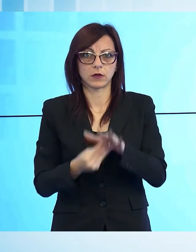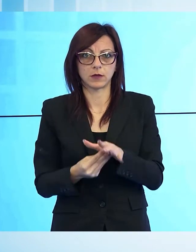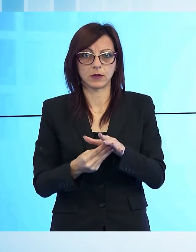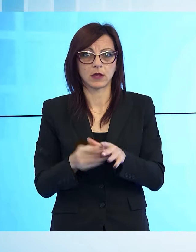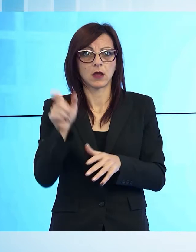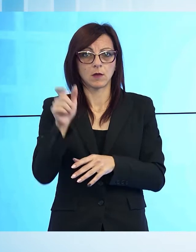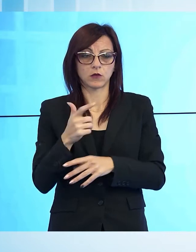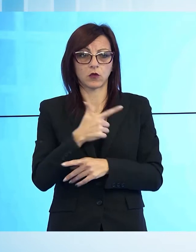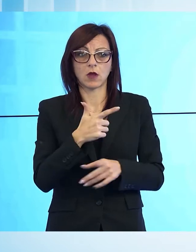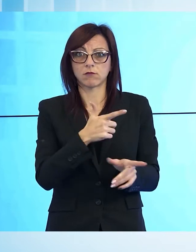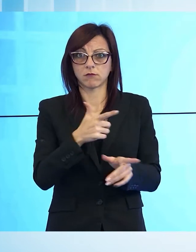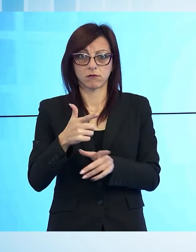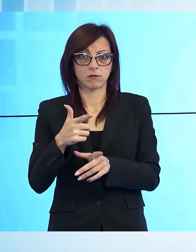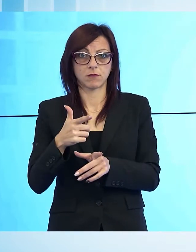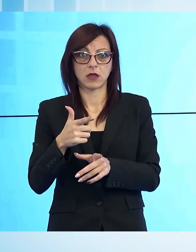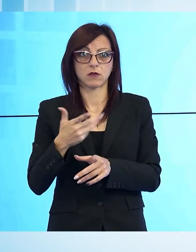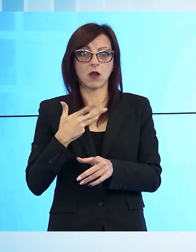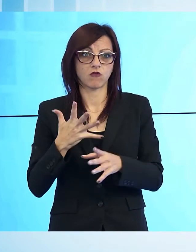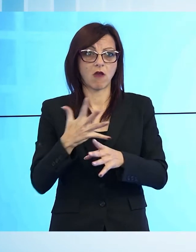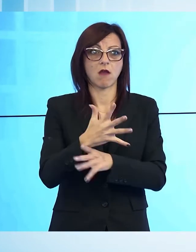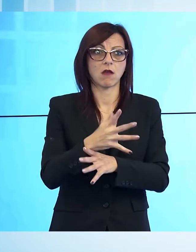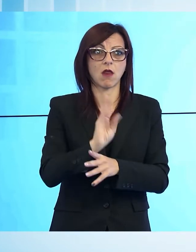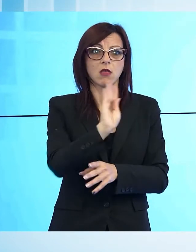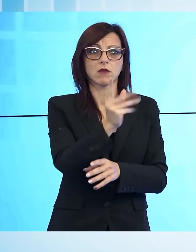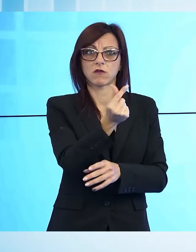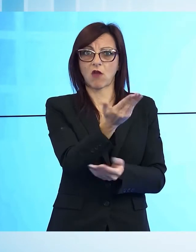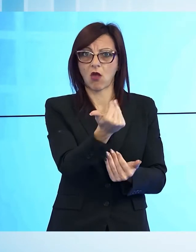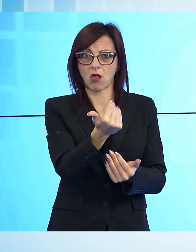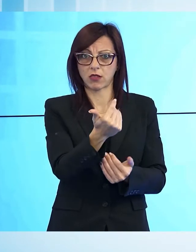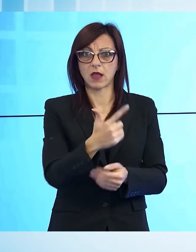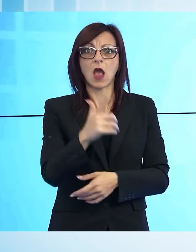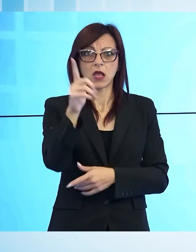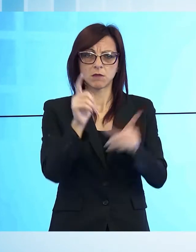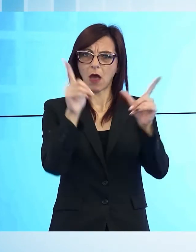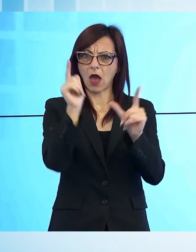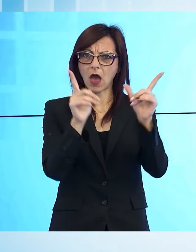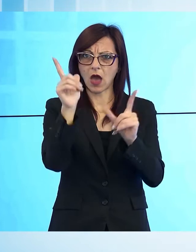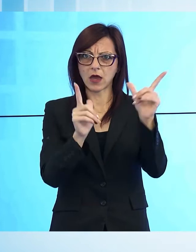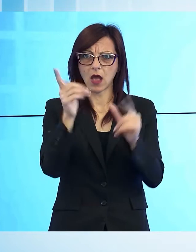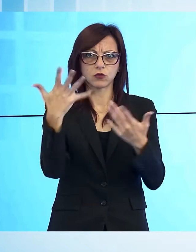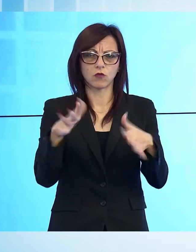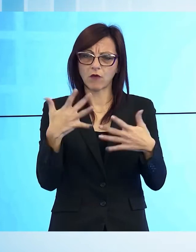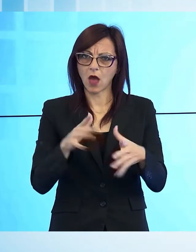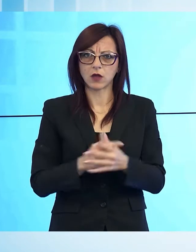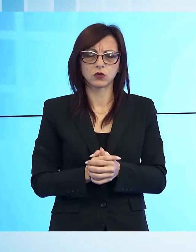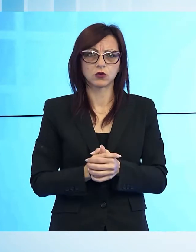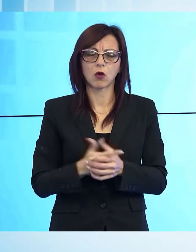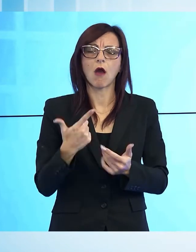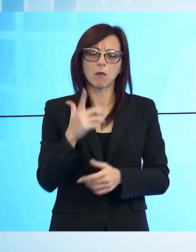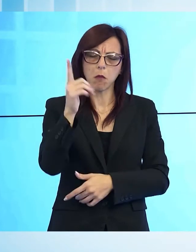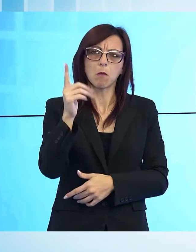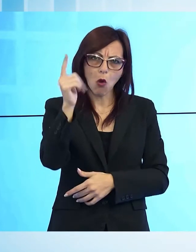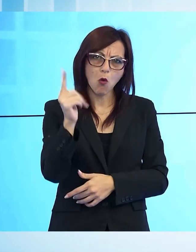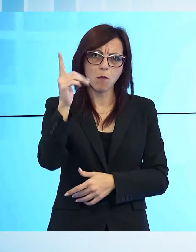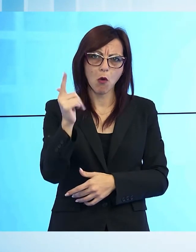pistola e ha chiesto di riavere l'incasso. Ha sparato anche nei concitati momenti della rapina un colpo in aria e